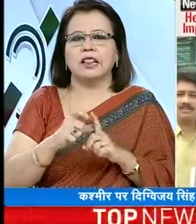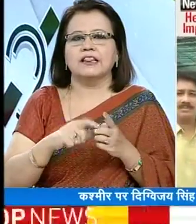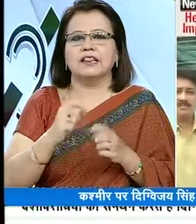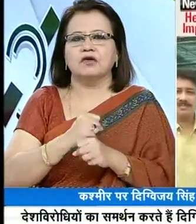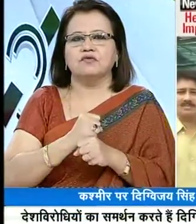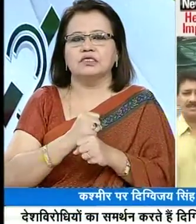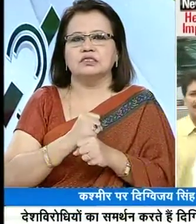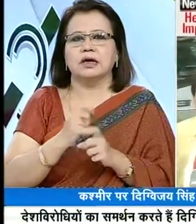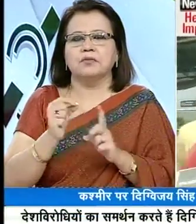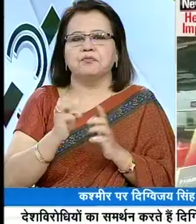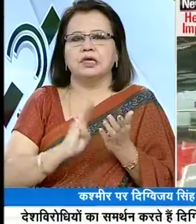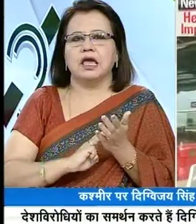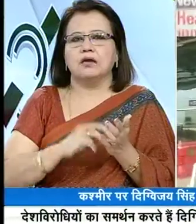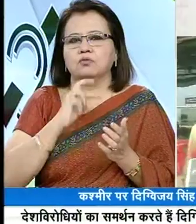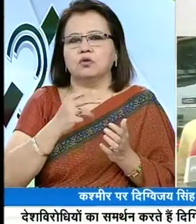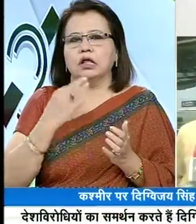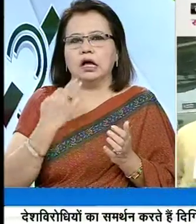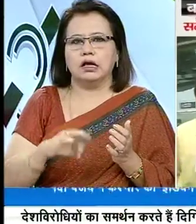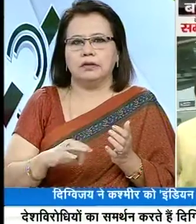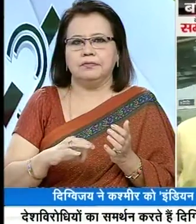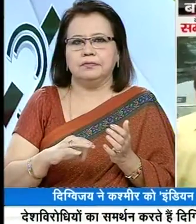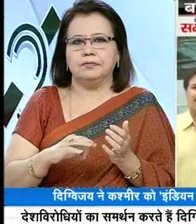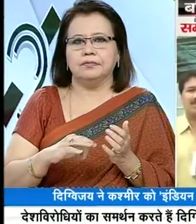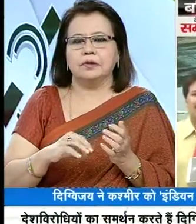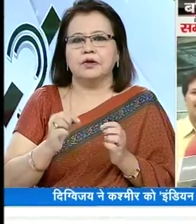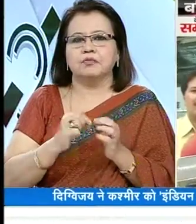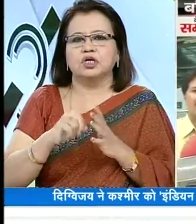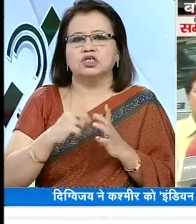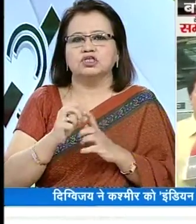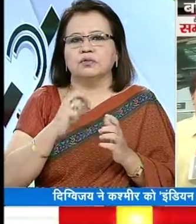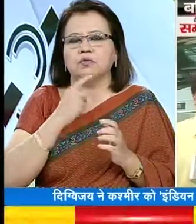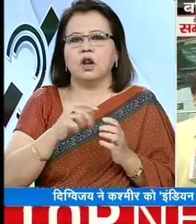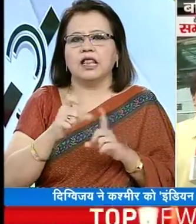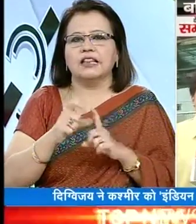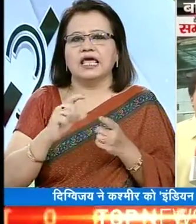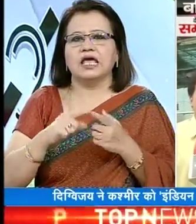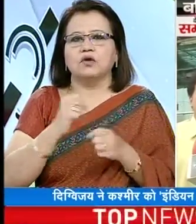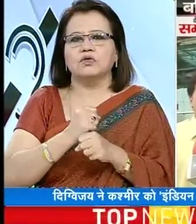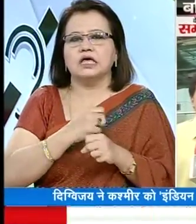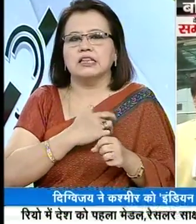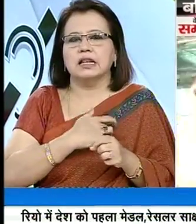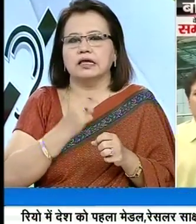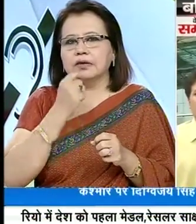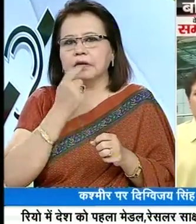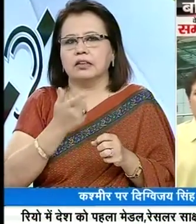देगुजे सिंग ने पीम मोधी की आलोचना की बीजेपी ने कहा कि देगुजे सिंग के दिल की बात उनके मुँपर आ गई